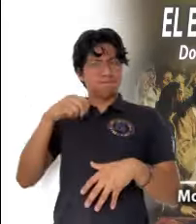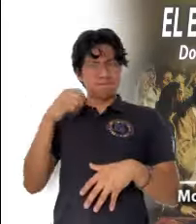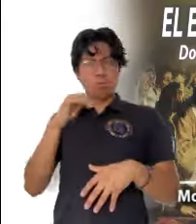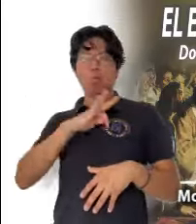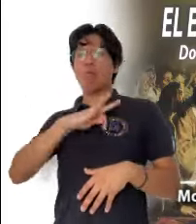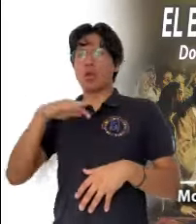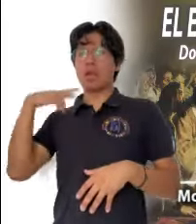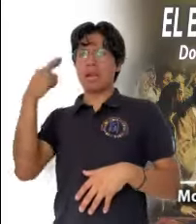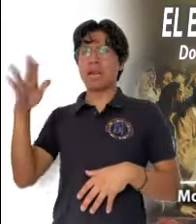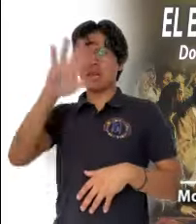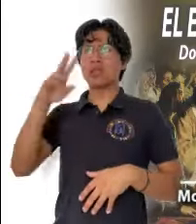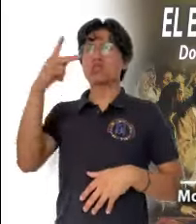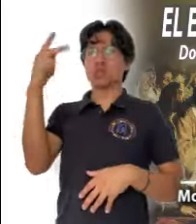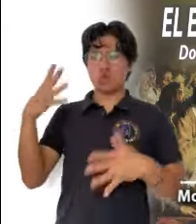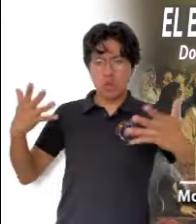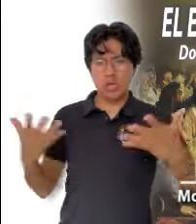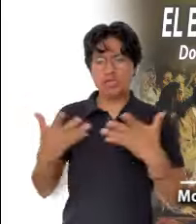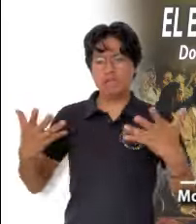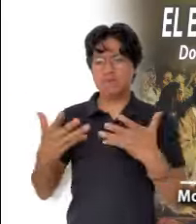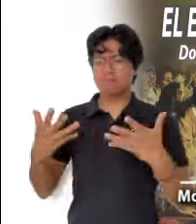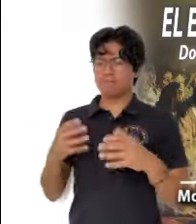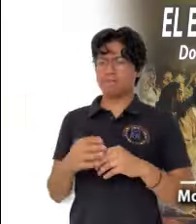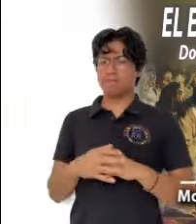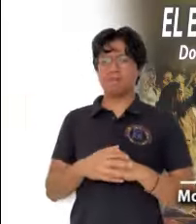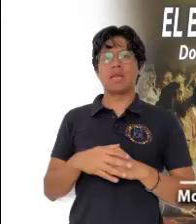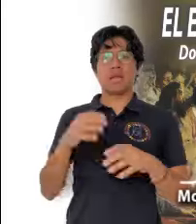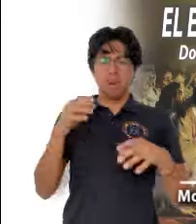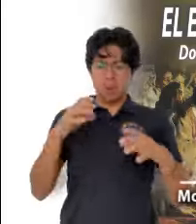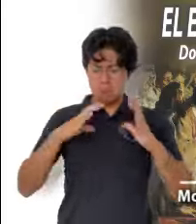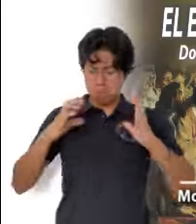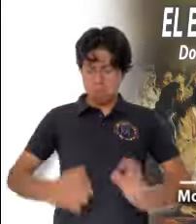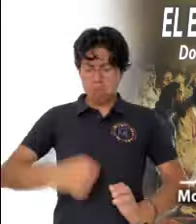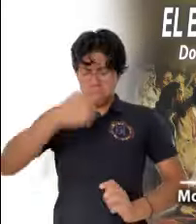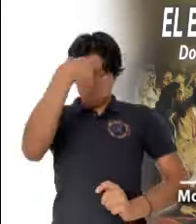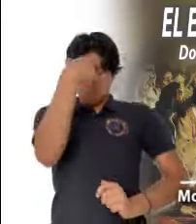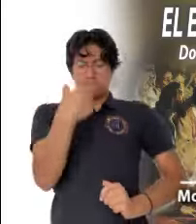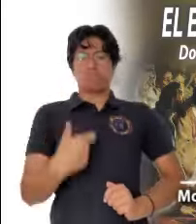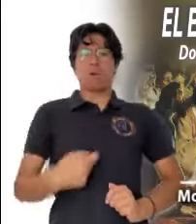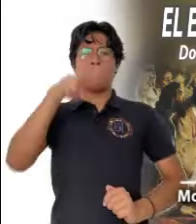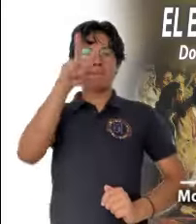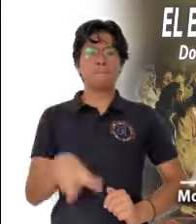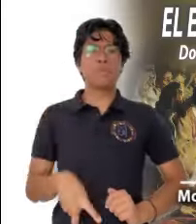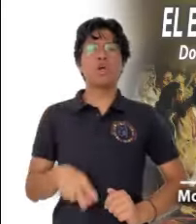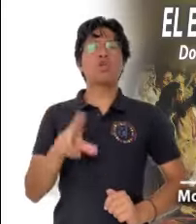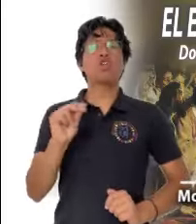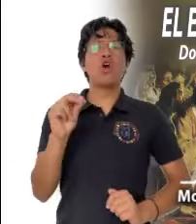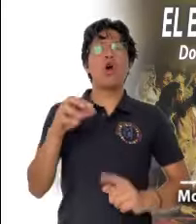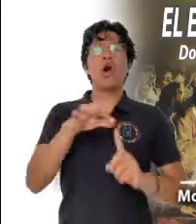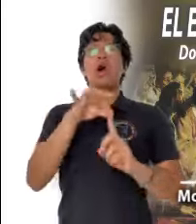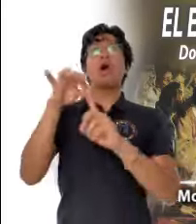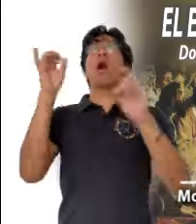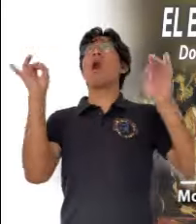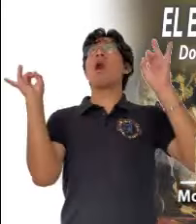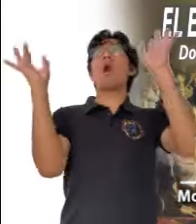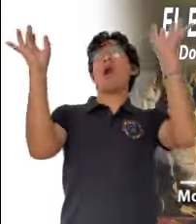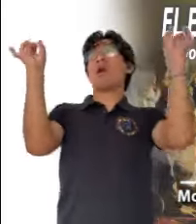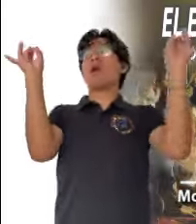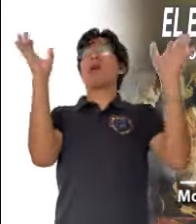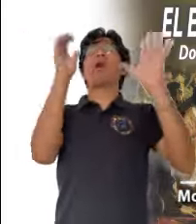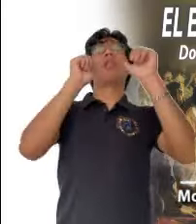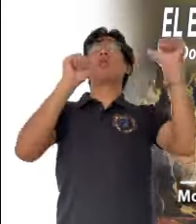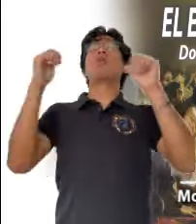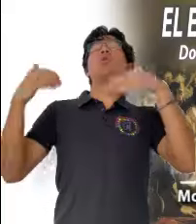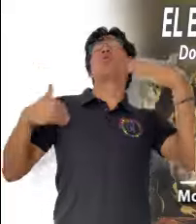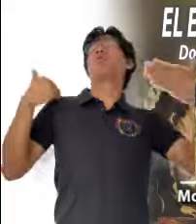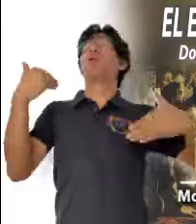triunfar y construir su reino. Es de carne y hueso. No es un Mesías angelical que ofreciera solamente